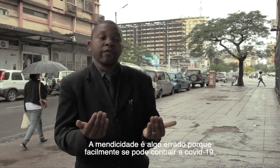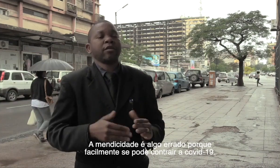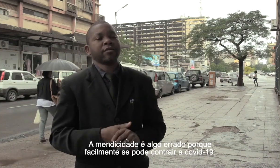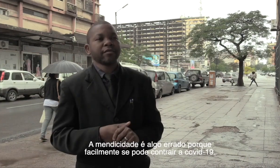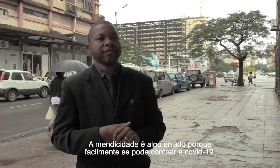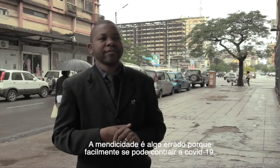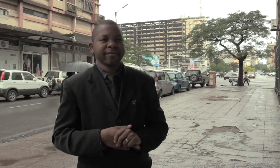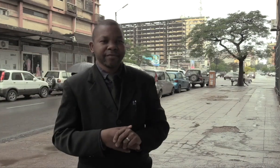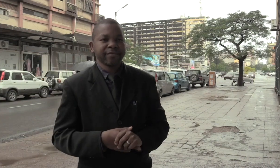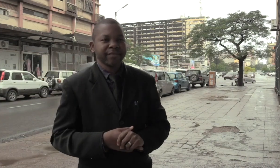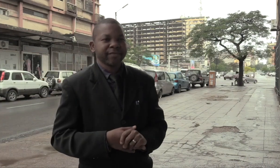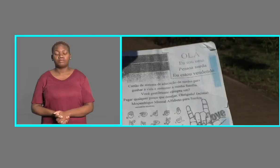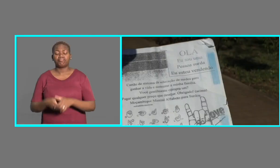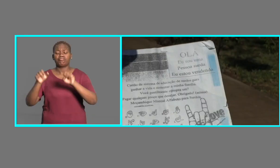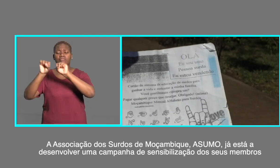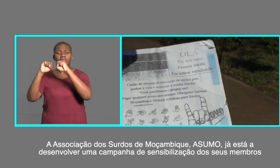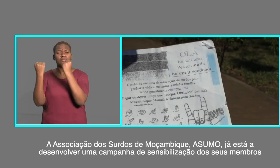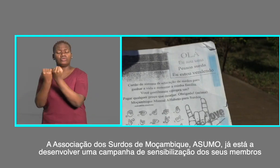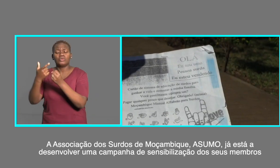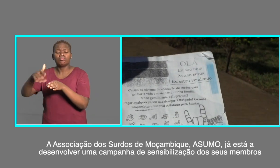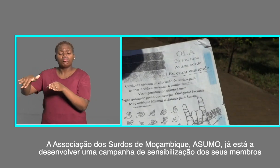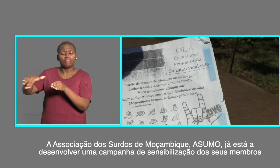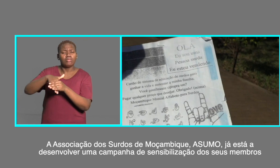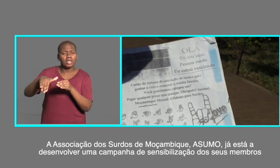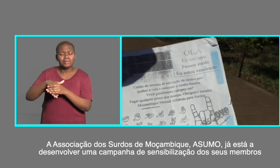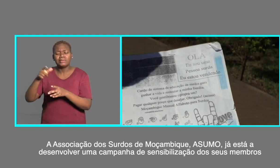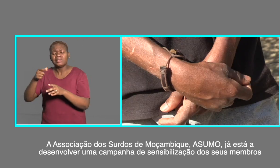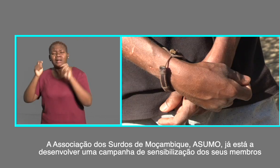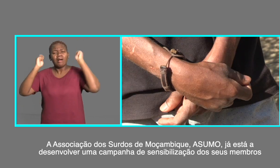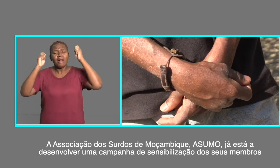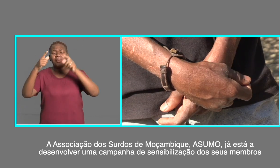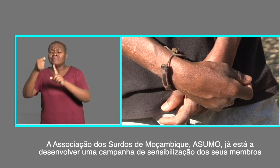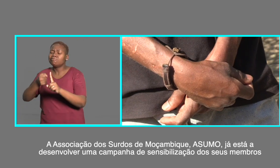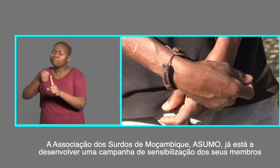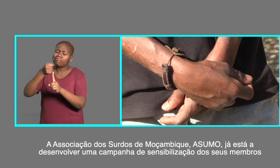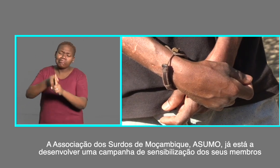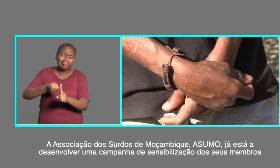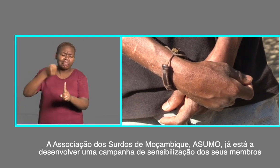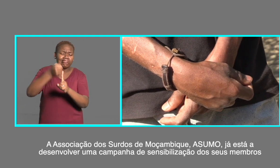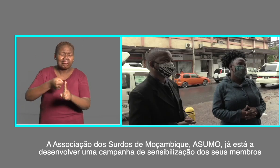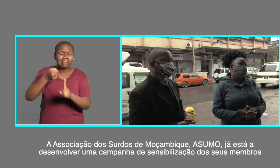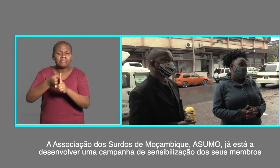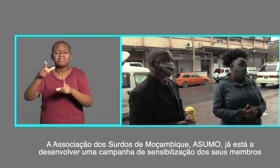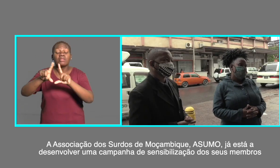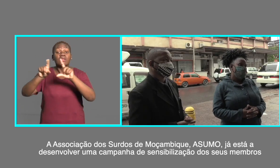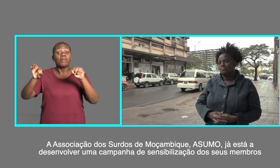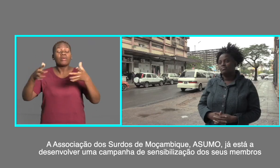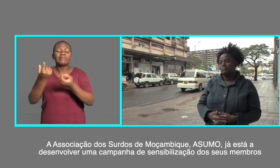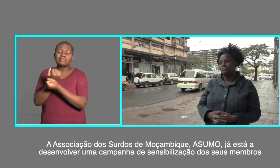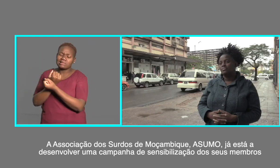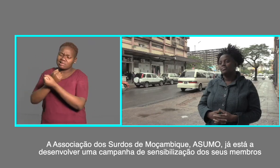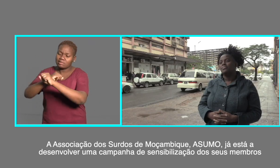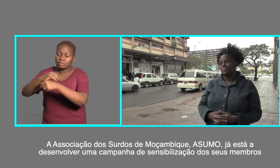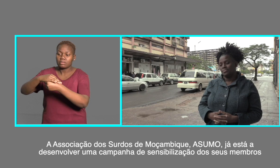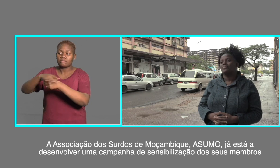contrair a Covid-19. A Associação dos Surdos de Moçambique, a ZUMO, já está a desenvolver campanhas de